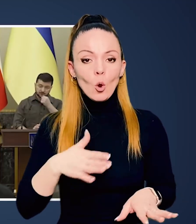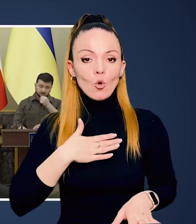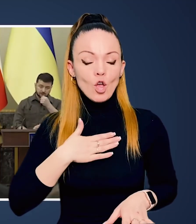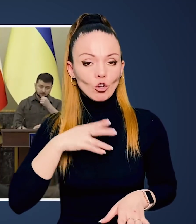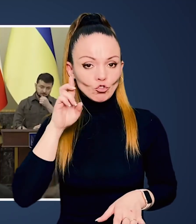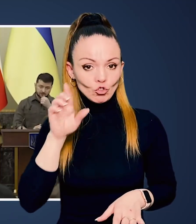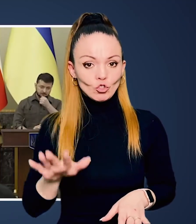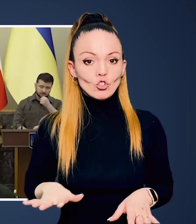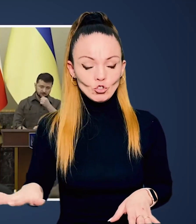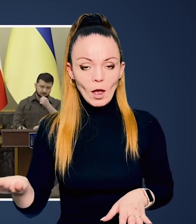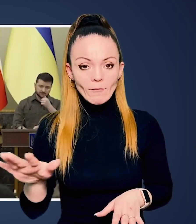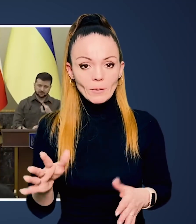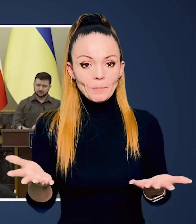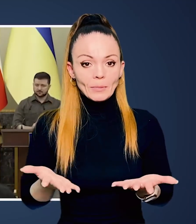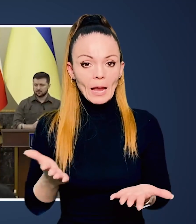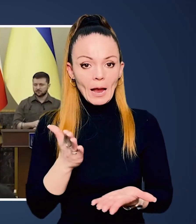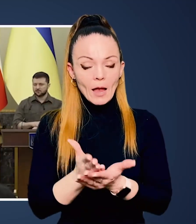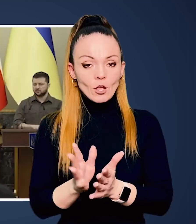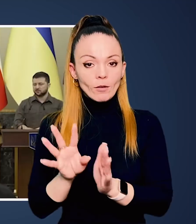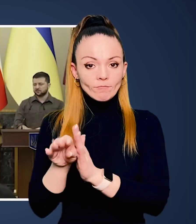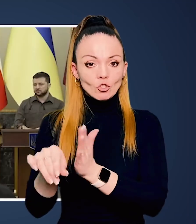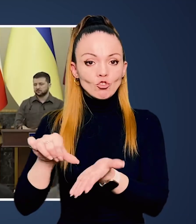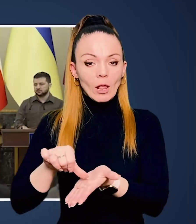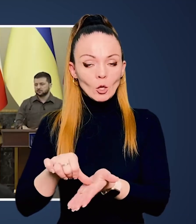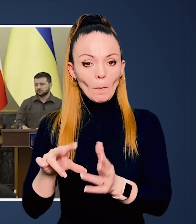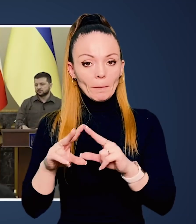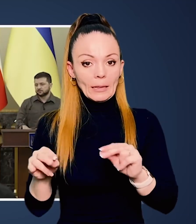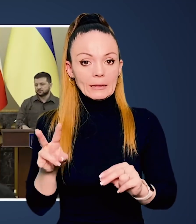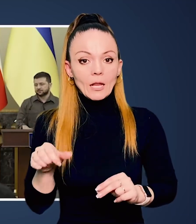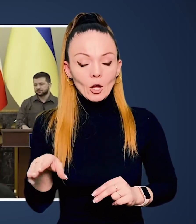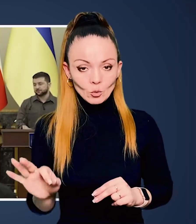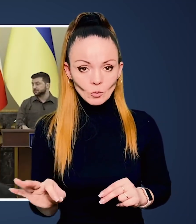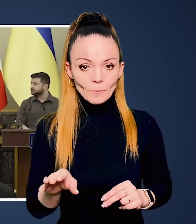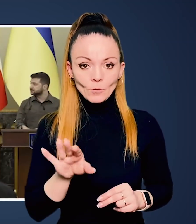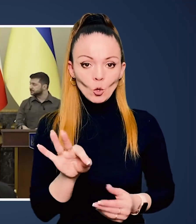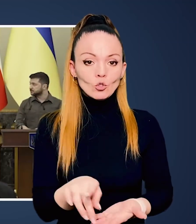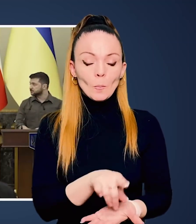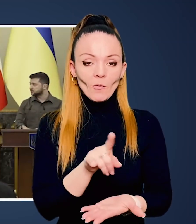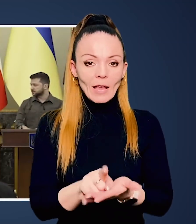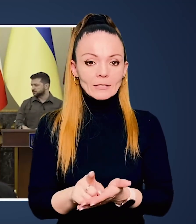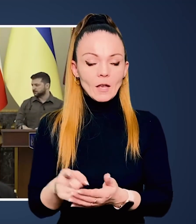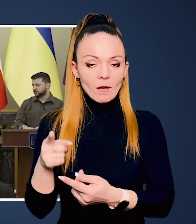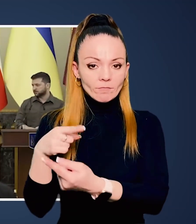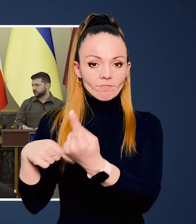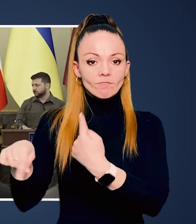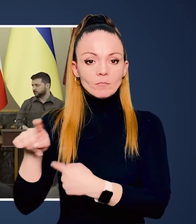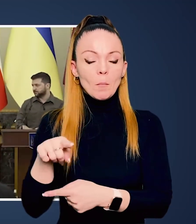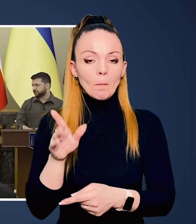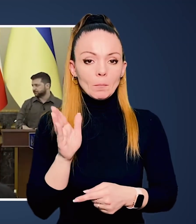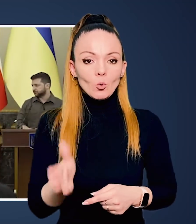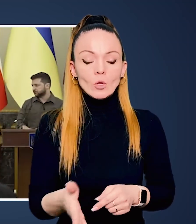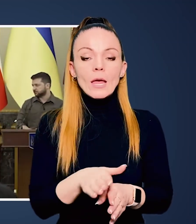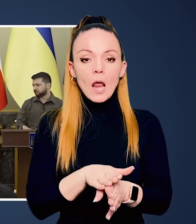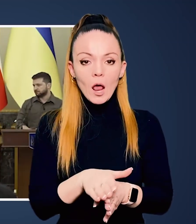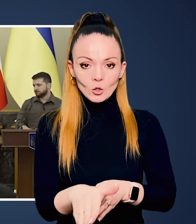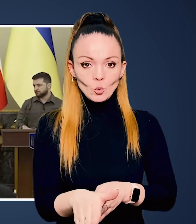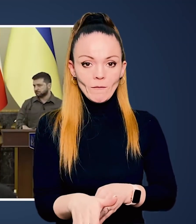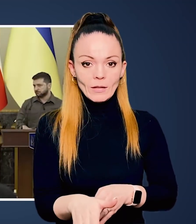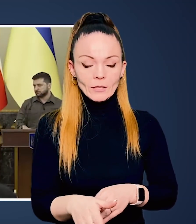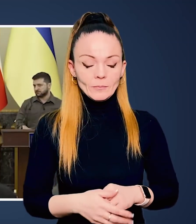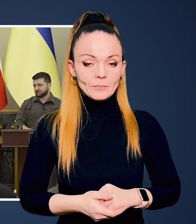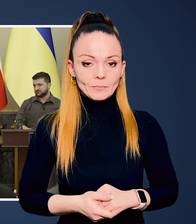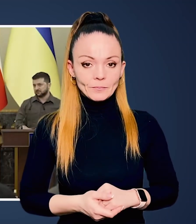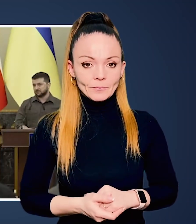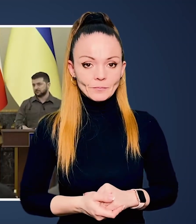інший атак на землю будь-якої нашої держави, яка є членом НАТО, то зобов'язання,